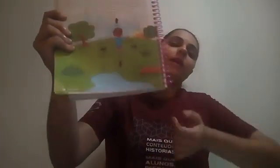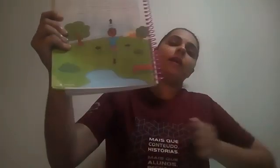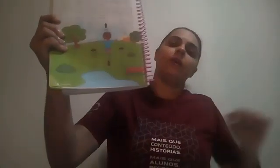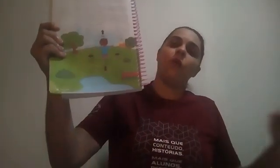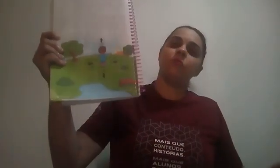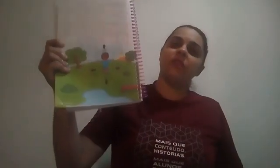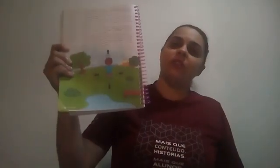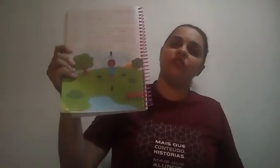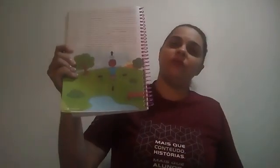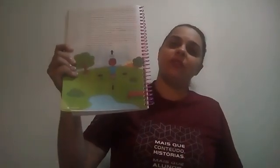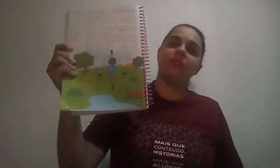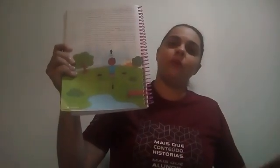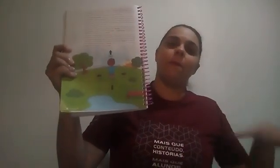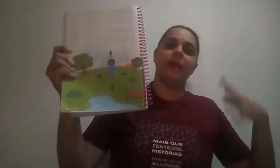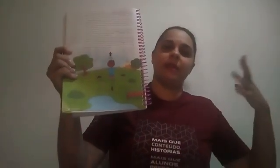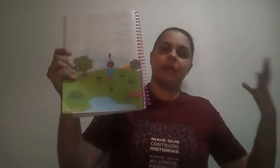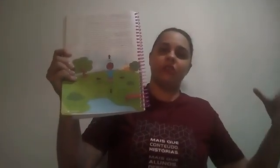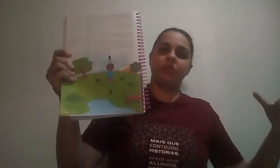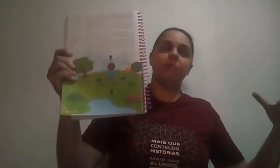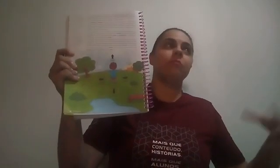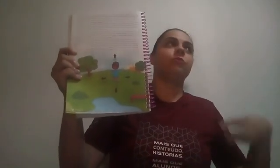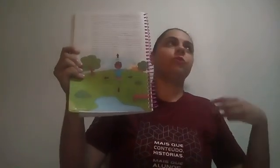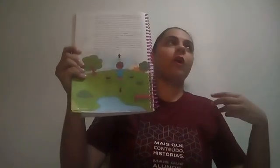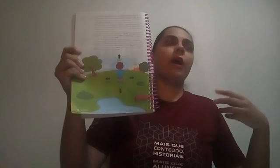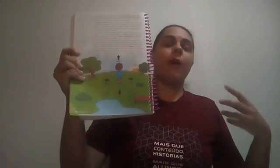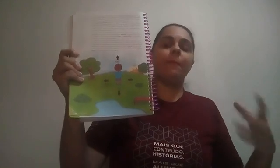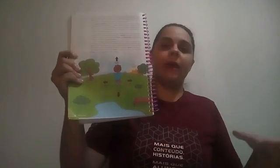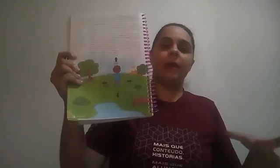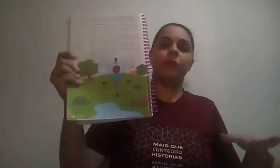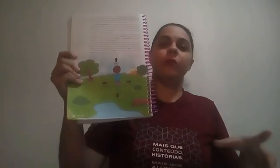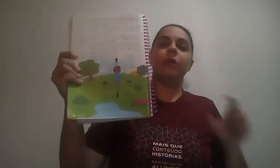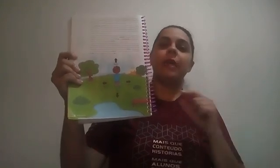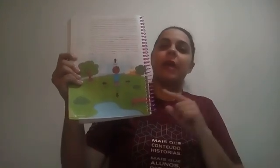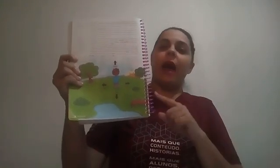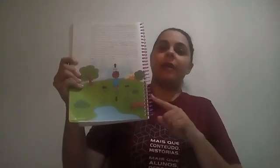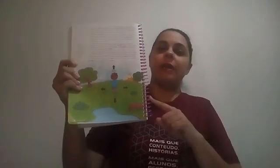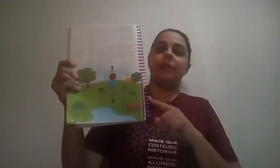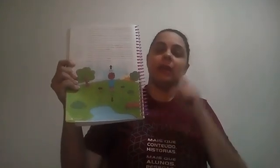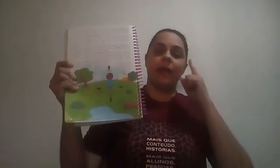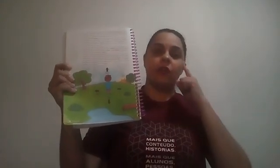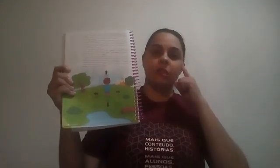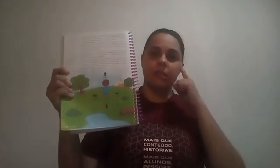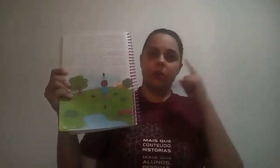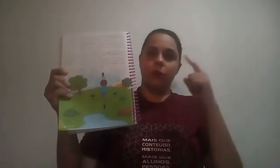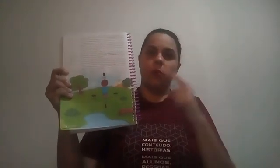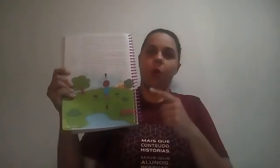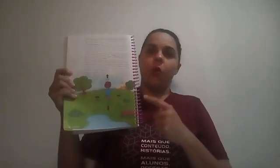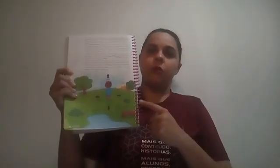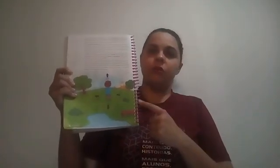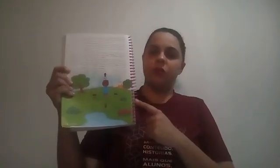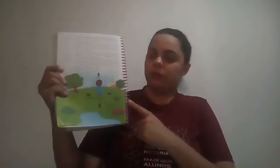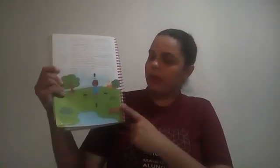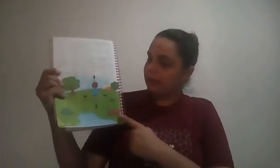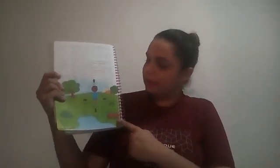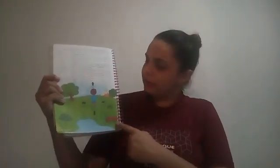como se ela estivesse numa paisagem, num local aberto. Aí, ela tem a noção onde o Sol nasce,